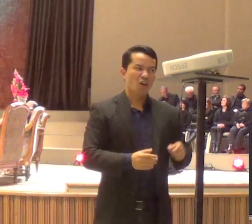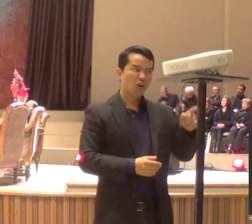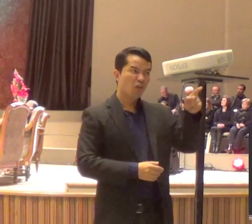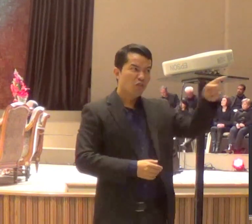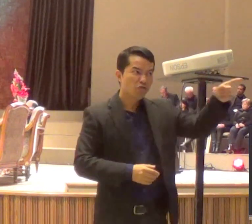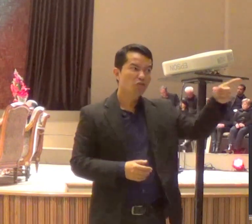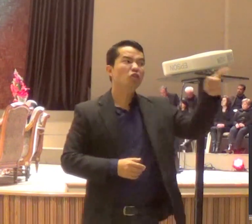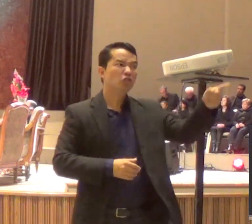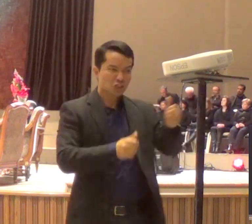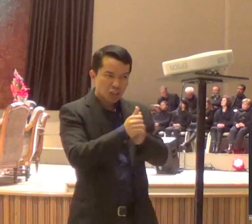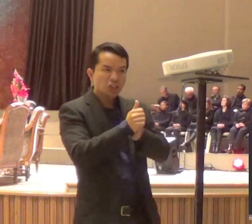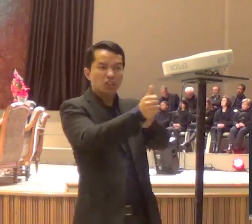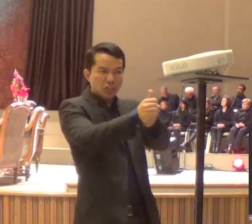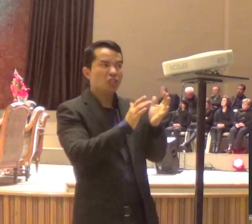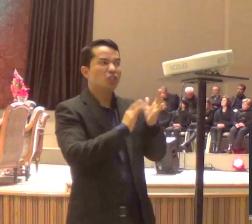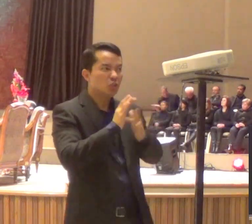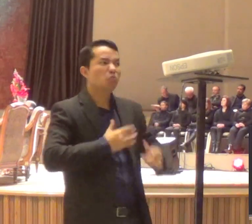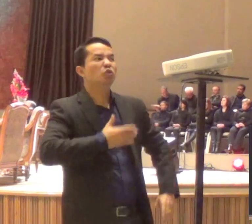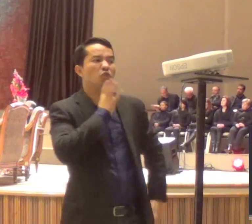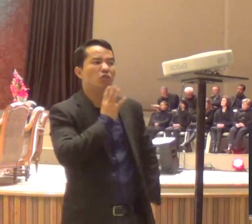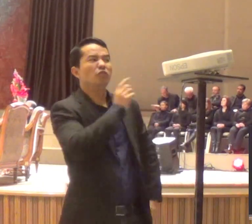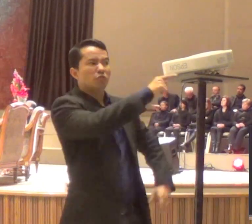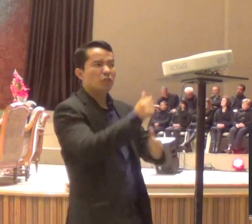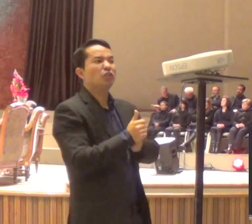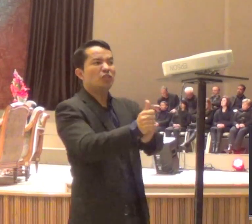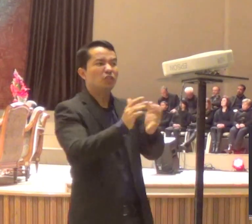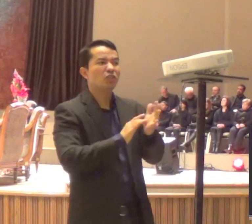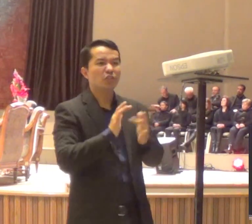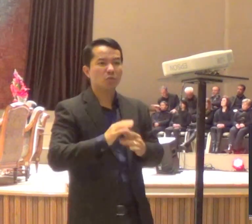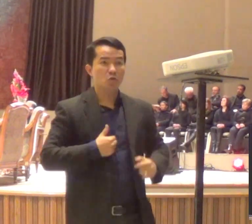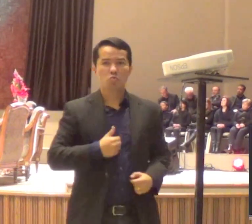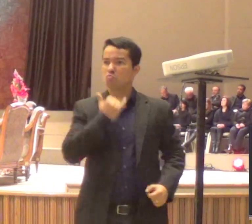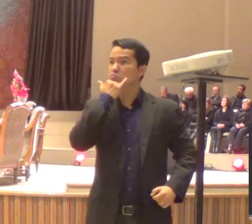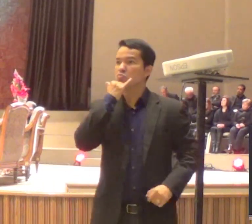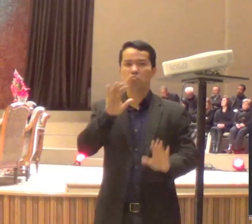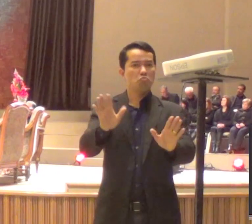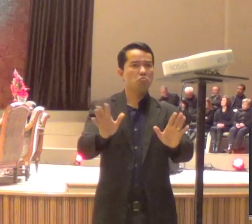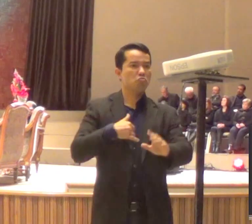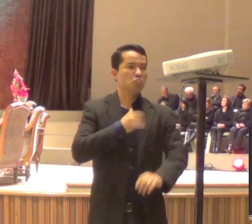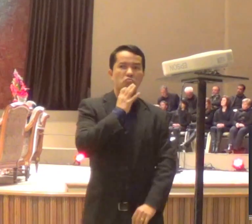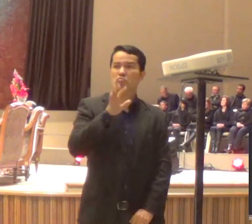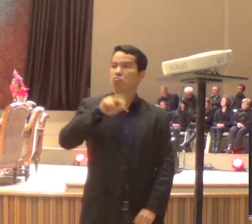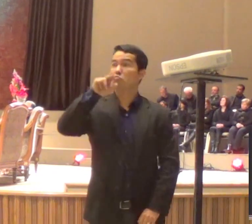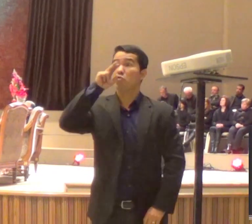Jesus, o você está fazendo aqui? e ele disse assim, não conheço Jesus, nunca vi Jesus,